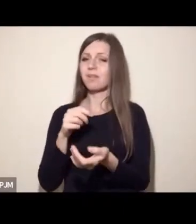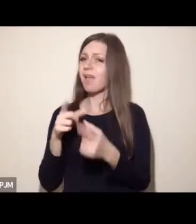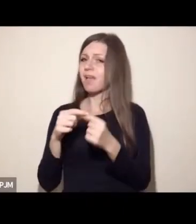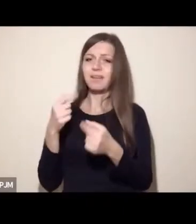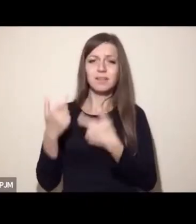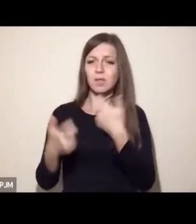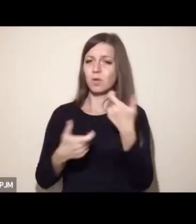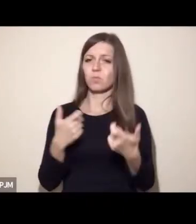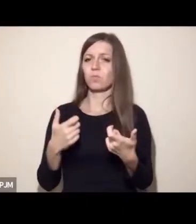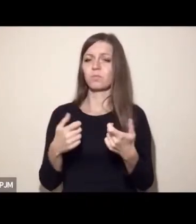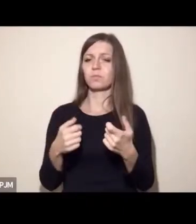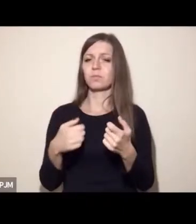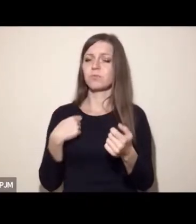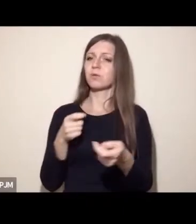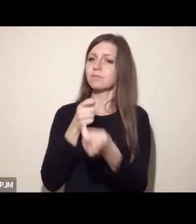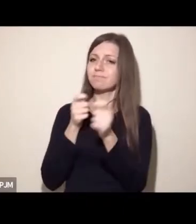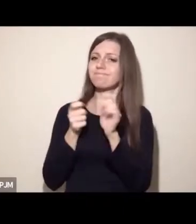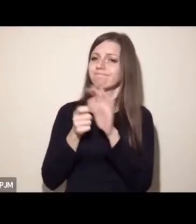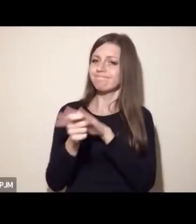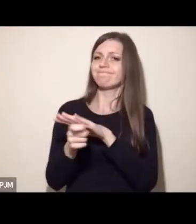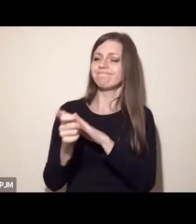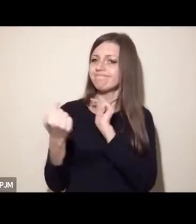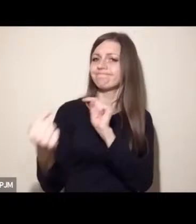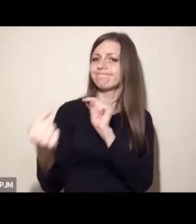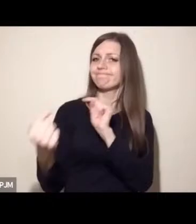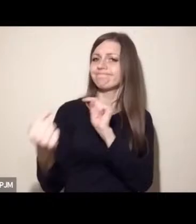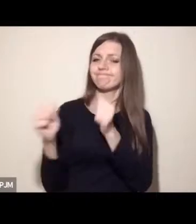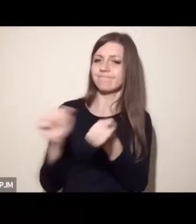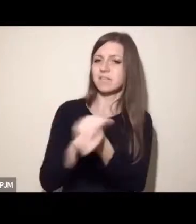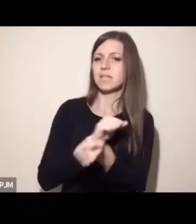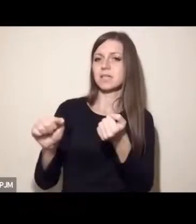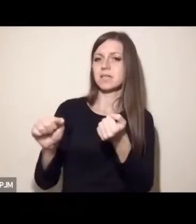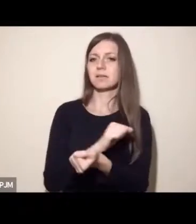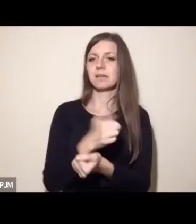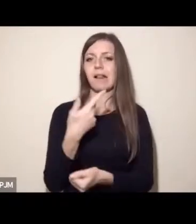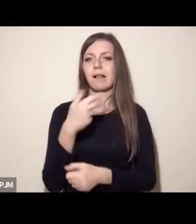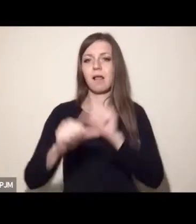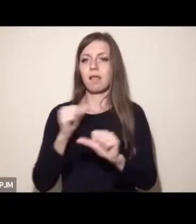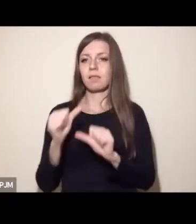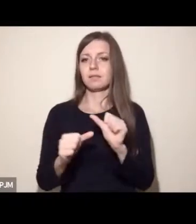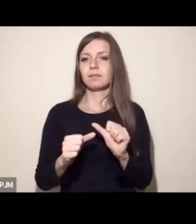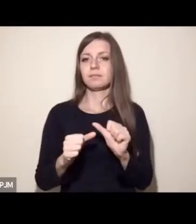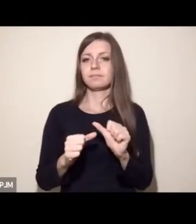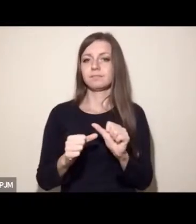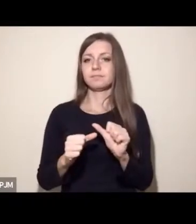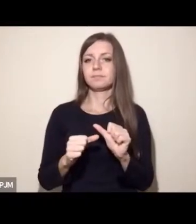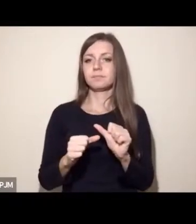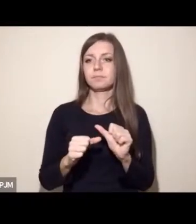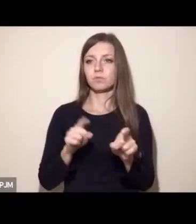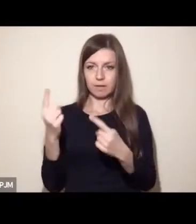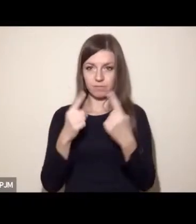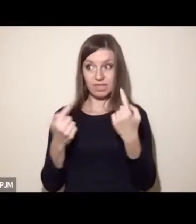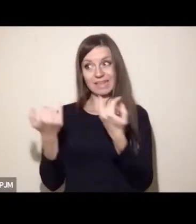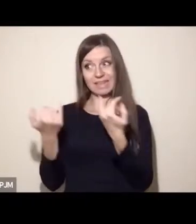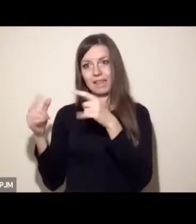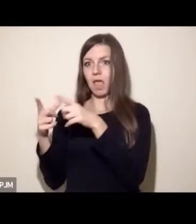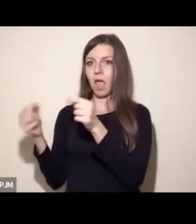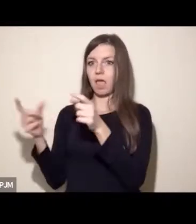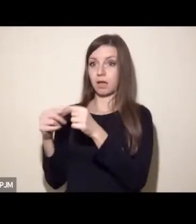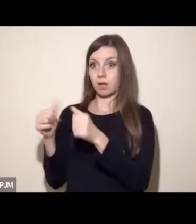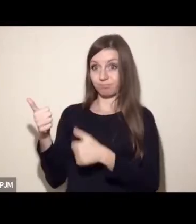hierarchię. I to, że walczyłam o to przez kilka lat swojego życia aktywizmu, nie znaczy, że uważam, że inne jaja są w porządku.